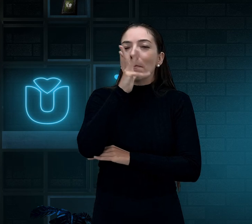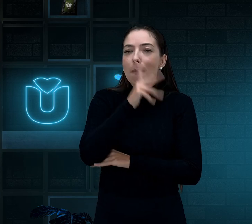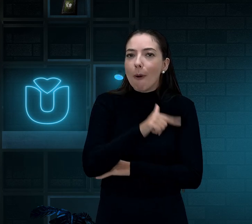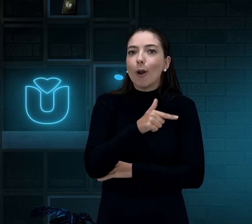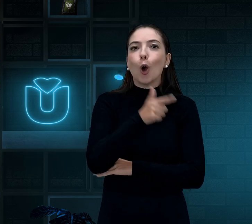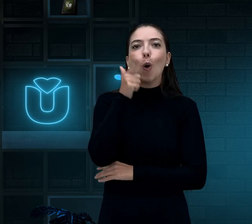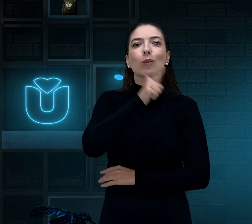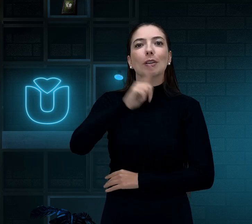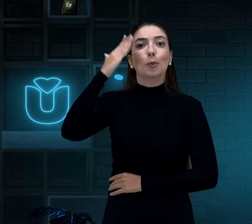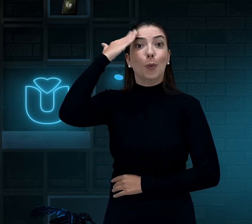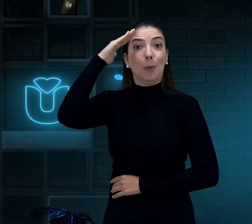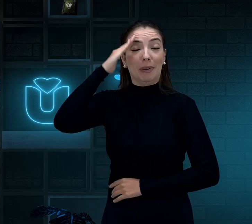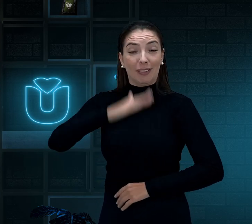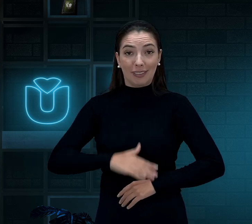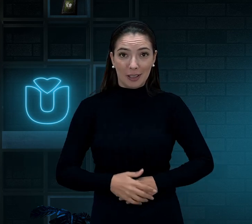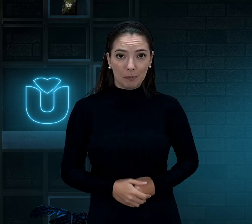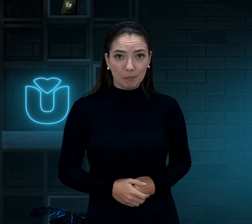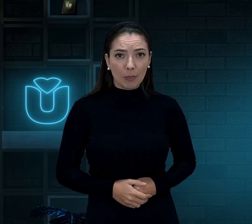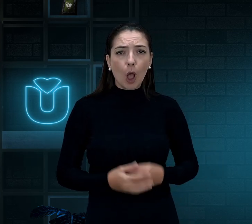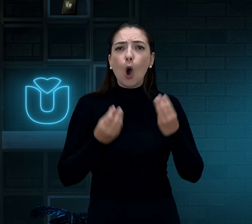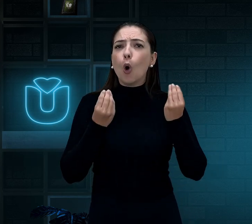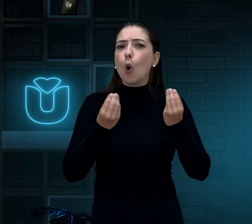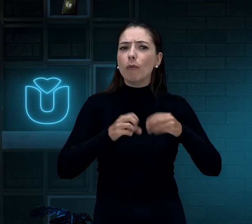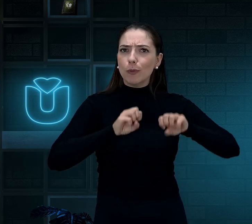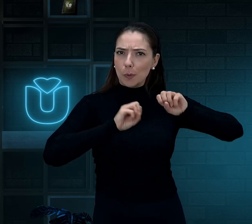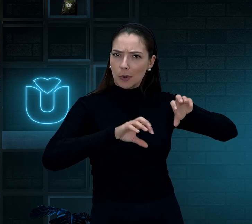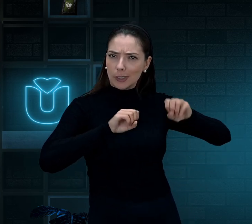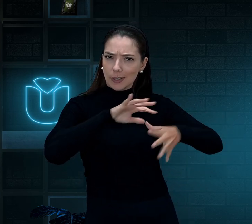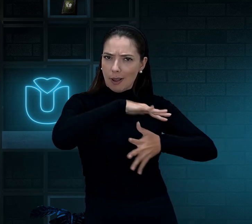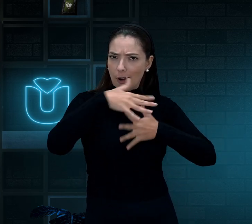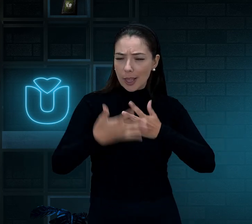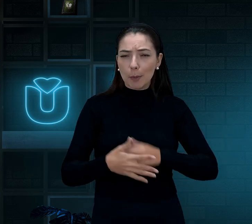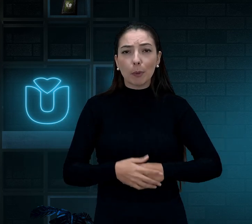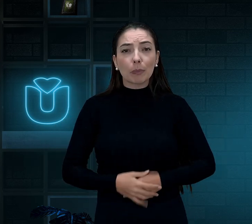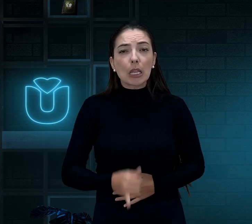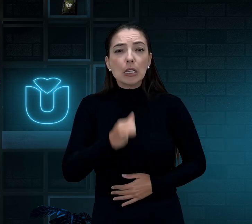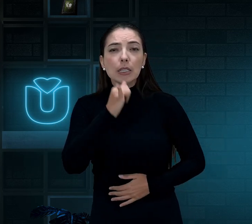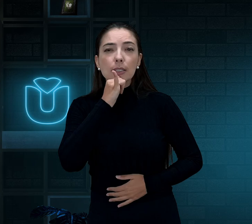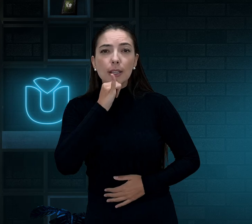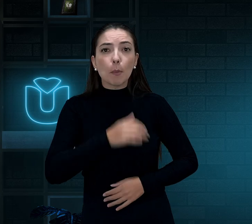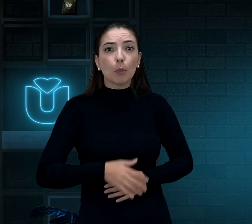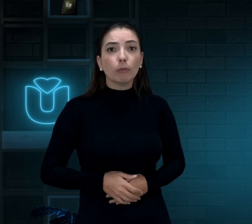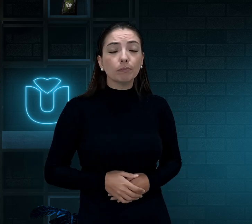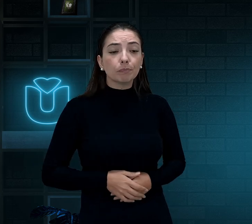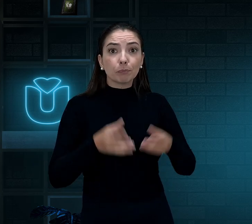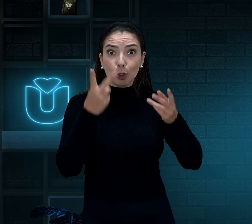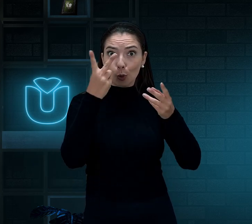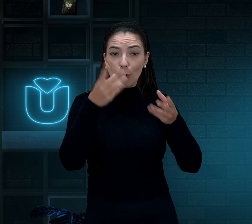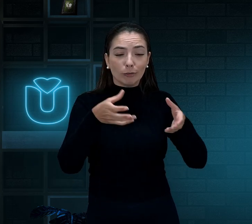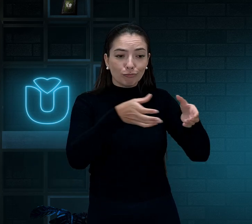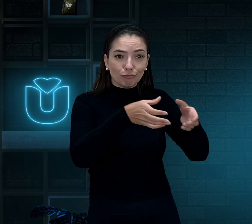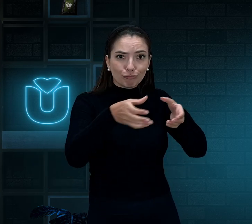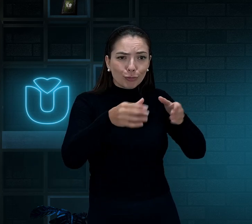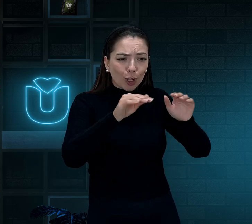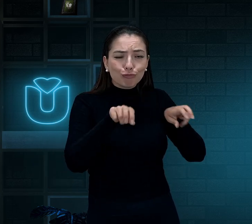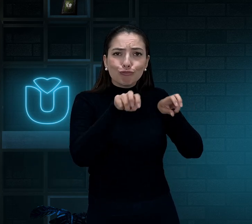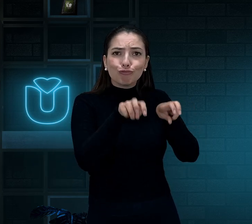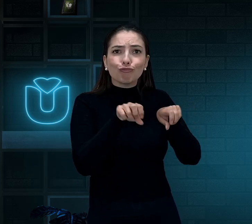demora um pouco até que eles consigam entender. Mas como que a gente ensina libras? Por exemplo, eu pego os dois, quero que eles sentem.